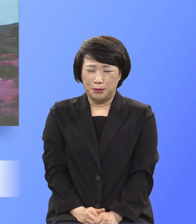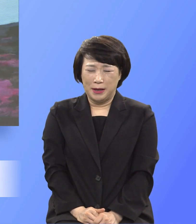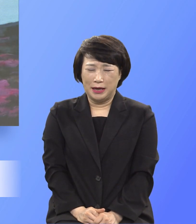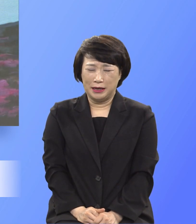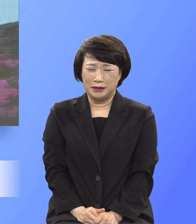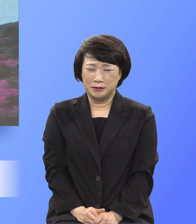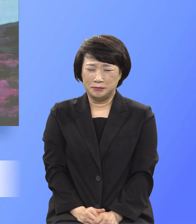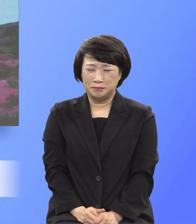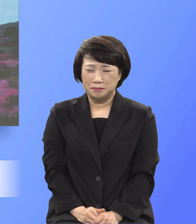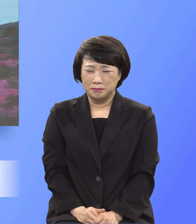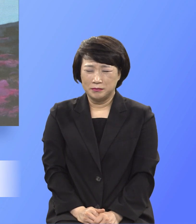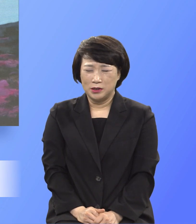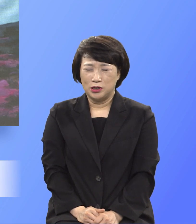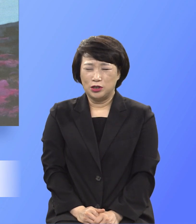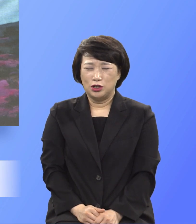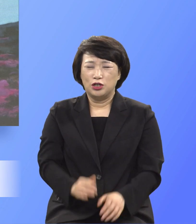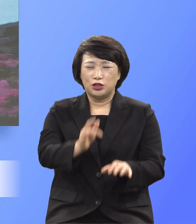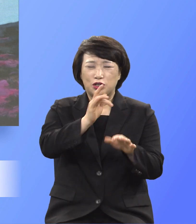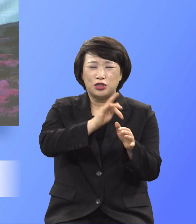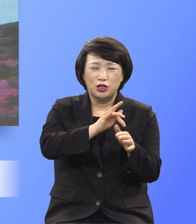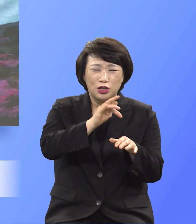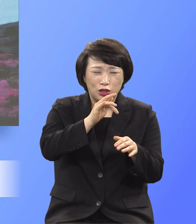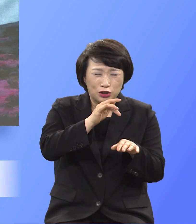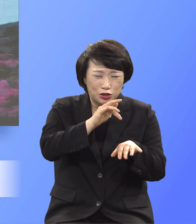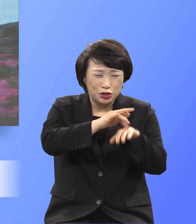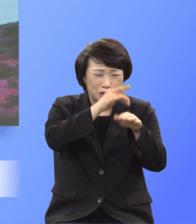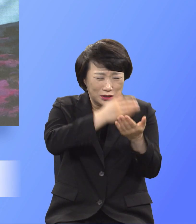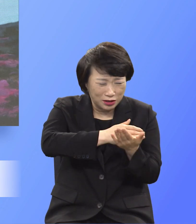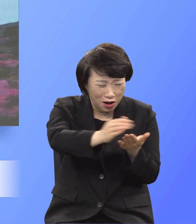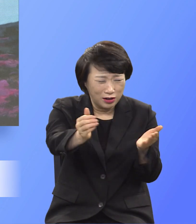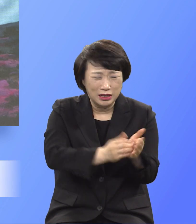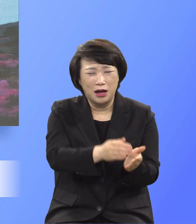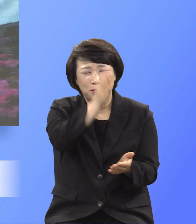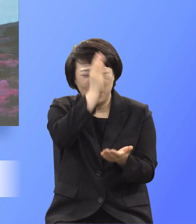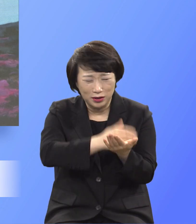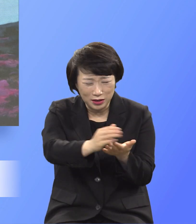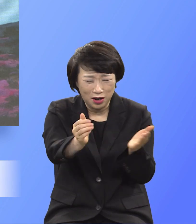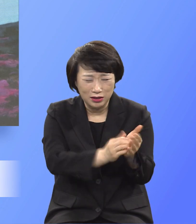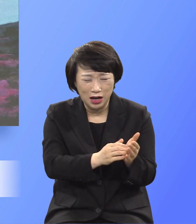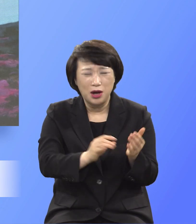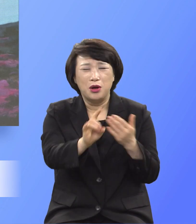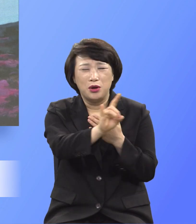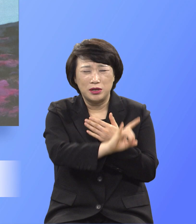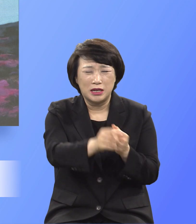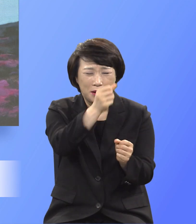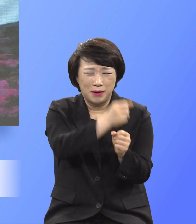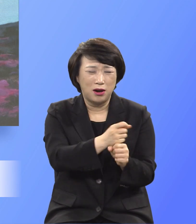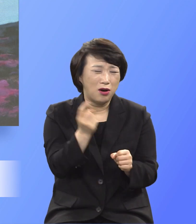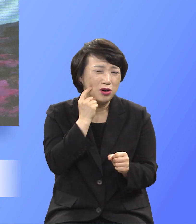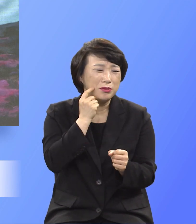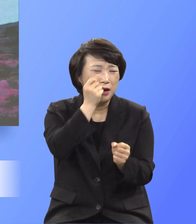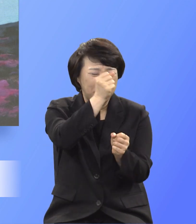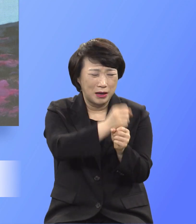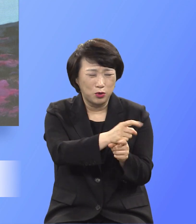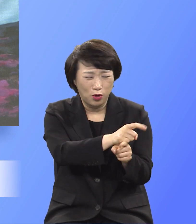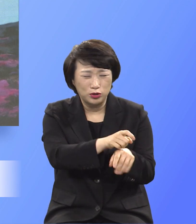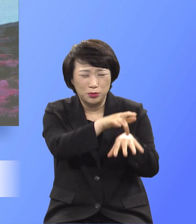나간 귀신아 질병아 외식하게 오고 가식되게 만드는 원수같은